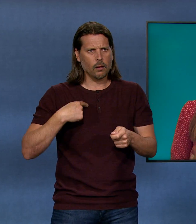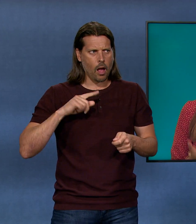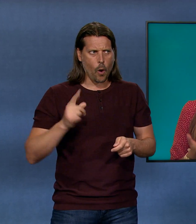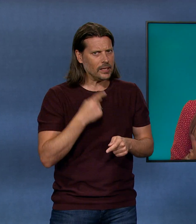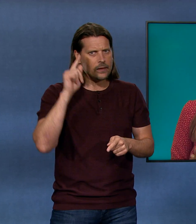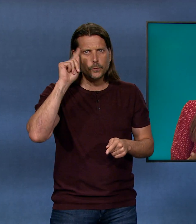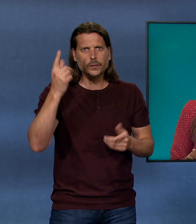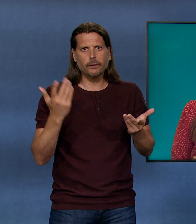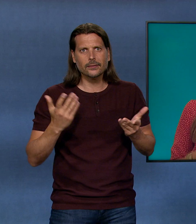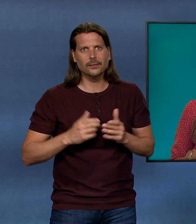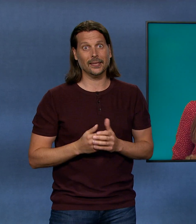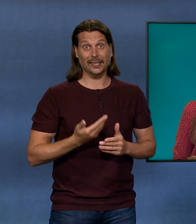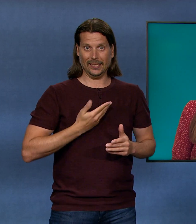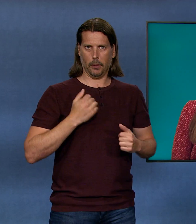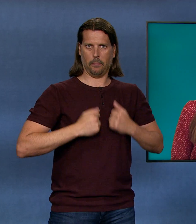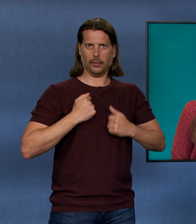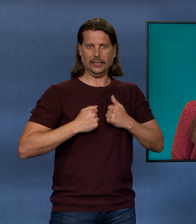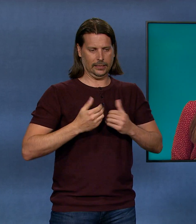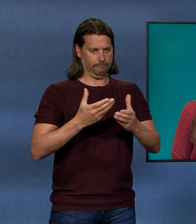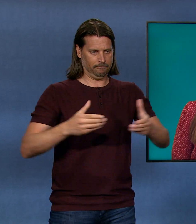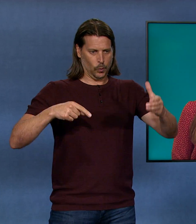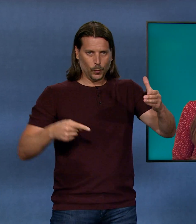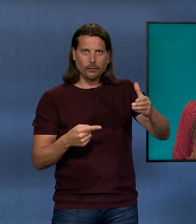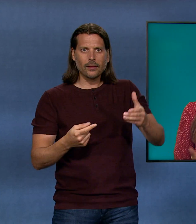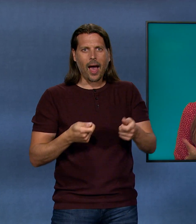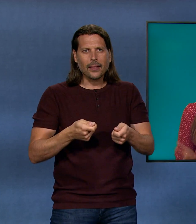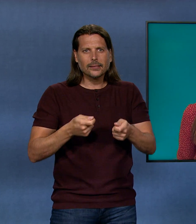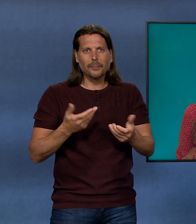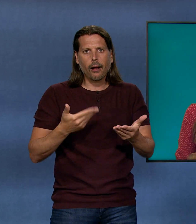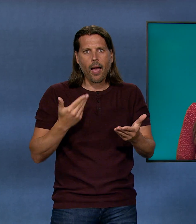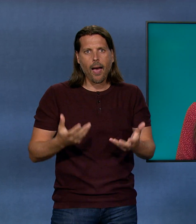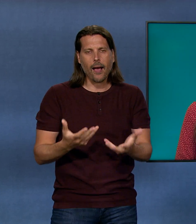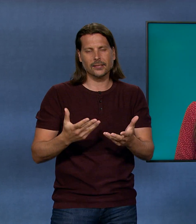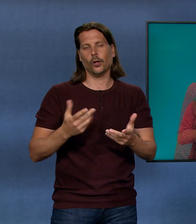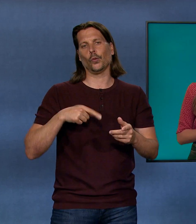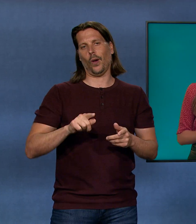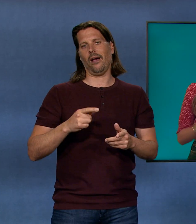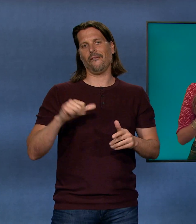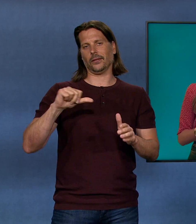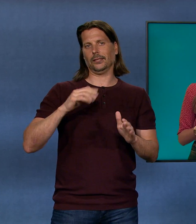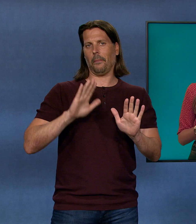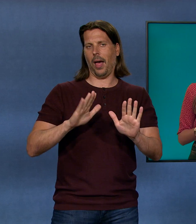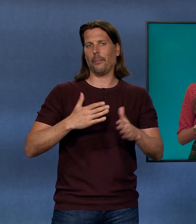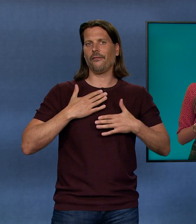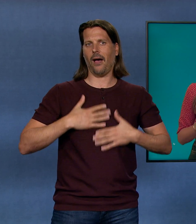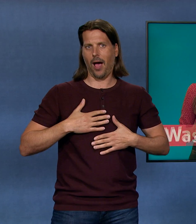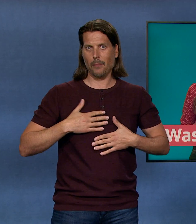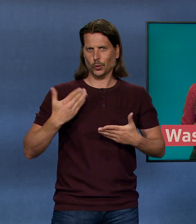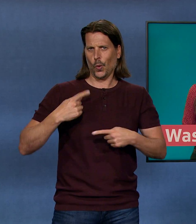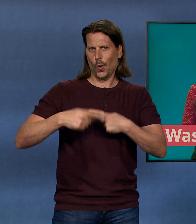einenen Badis machen mit einer Gasheizung auch das Wasser noch etwas wärmer. So auch die Badi Schlieren im Kanton Zürich